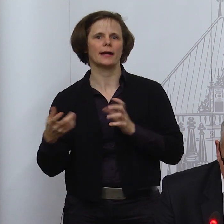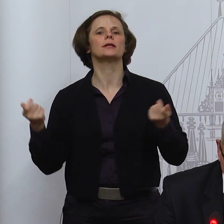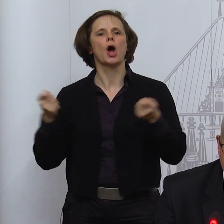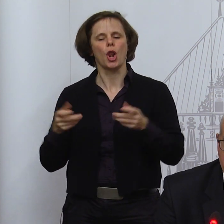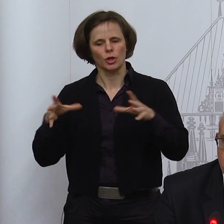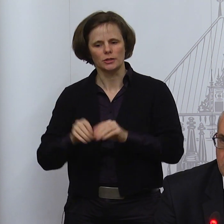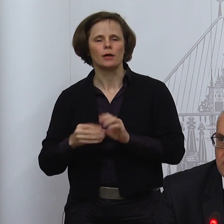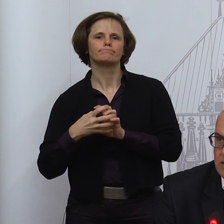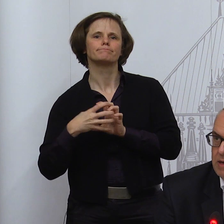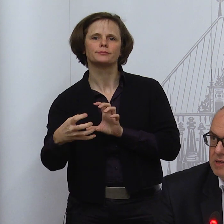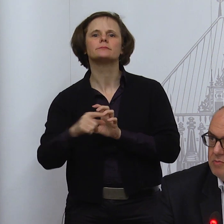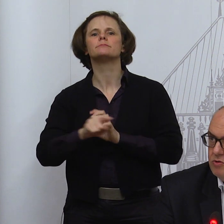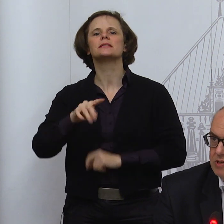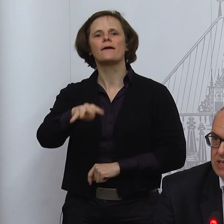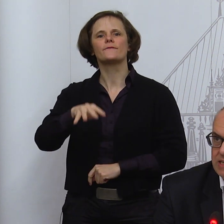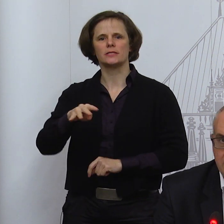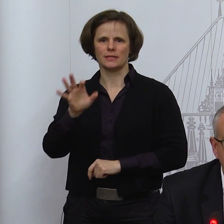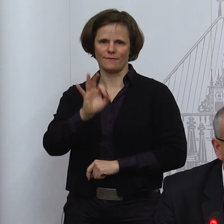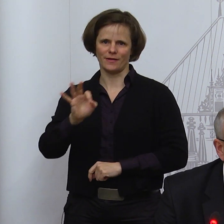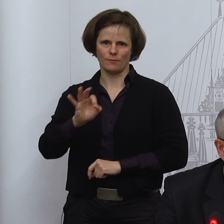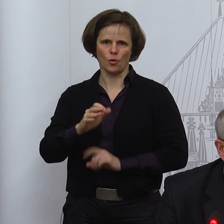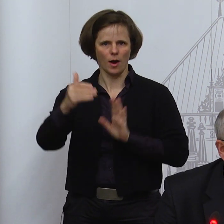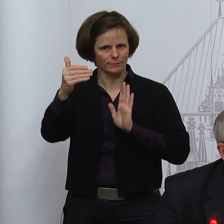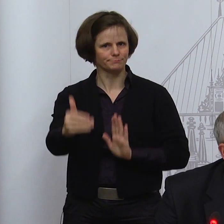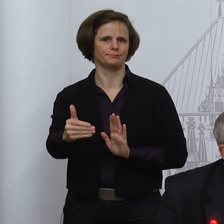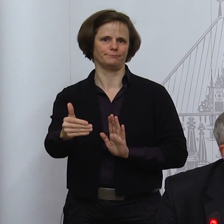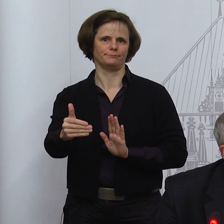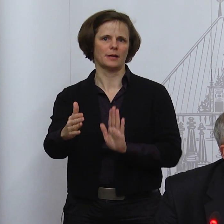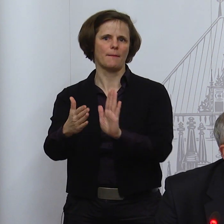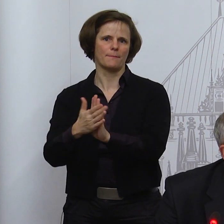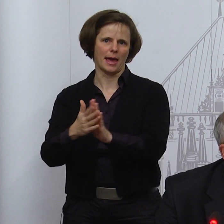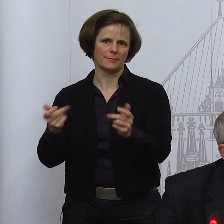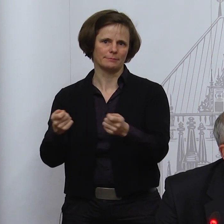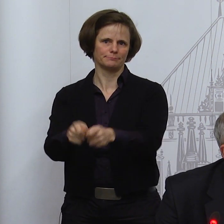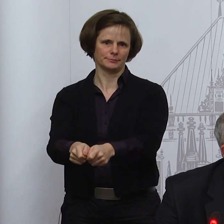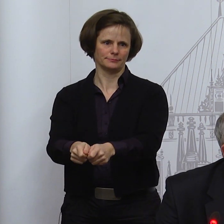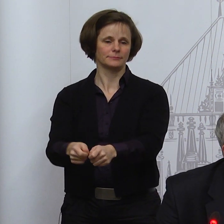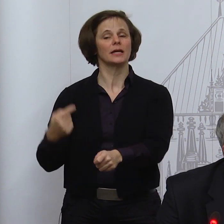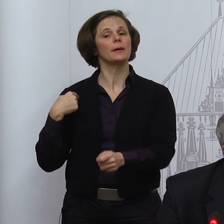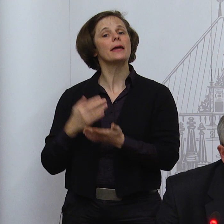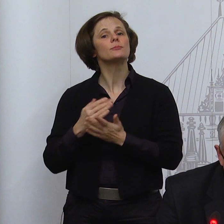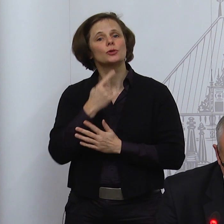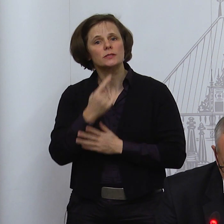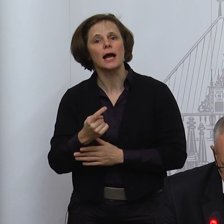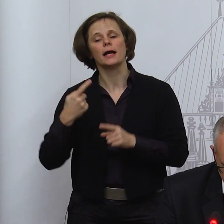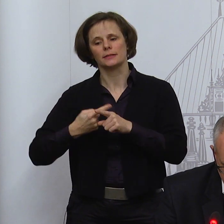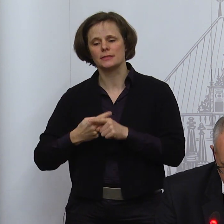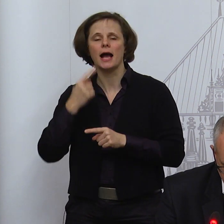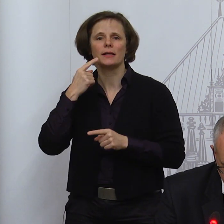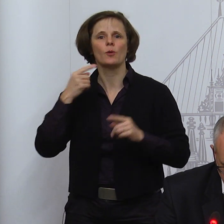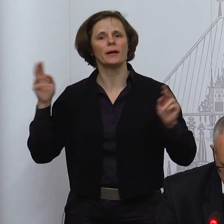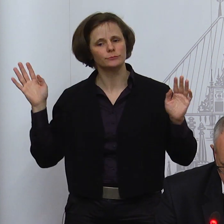Die Gründe dafür, ich habe es eben schon gesagt, die Zahlen sinken, aber noch nicht schnell genug und noch nicht weit genug. Die